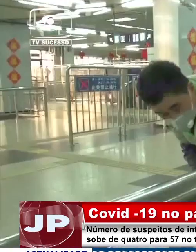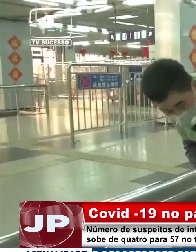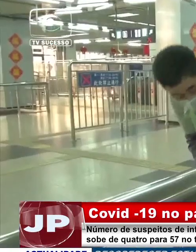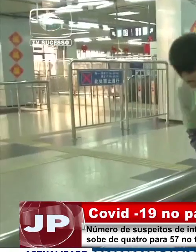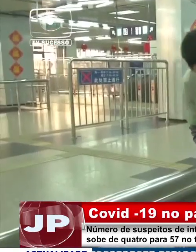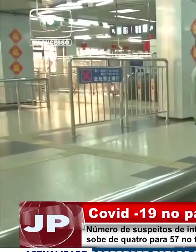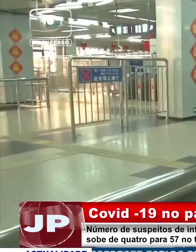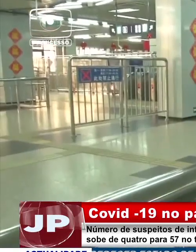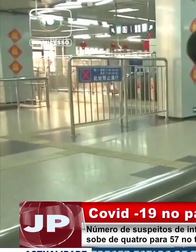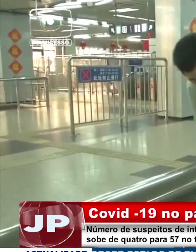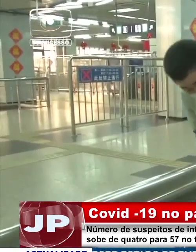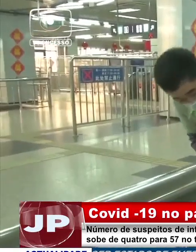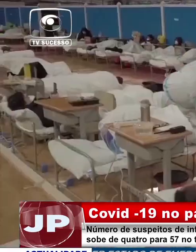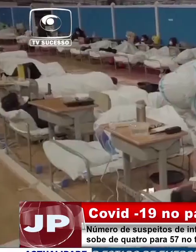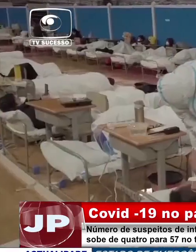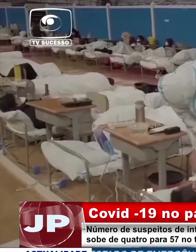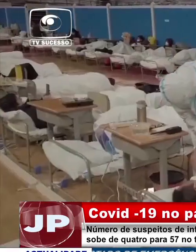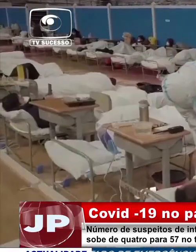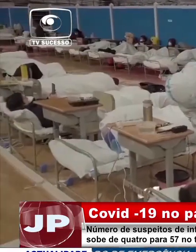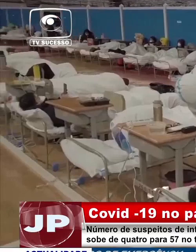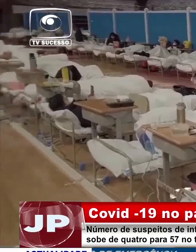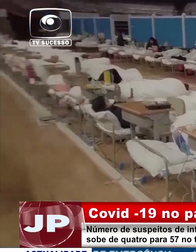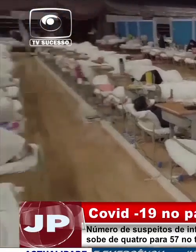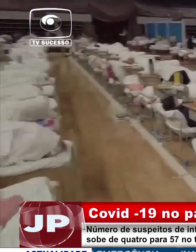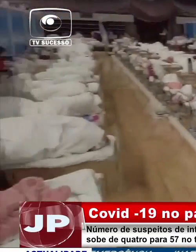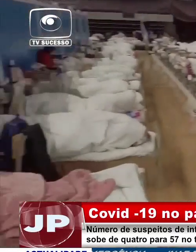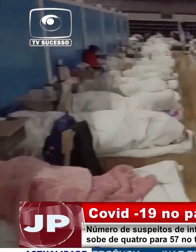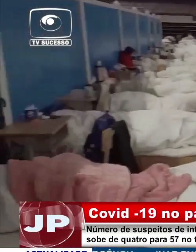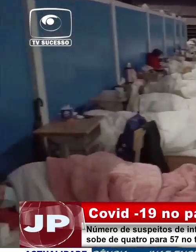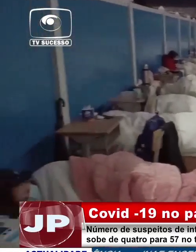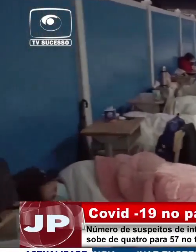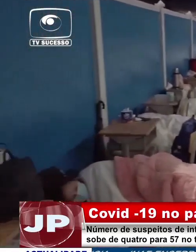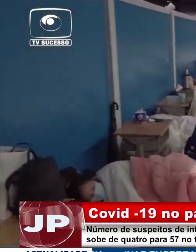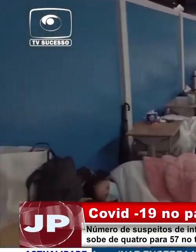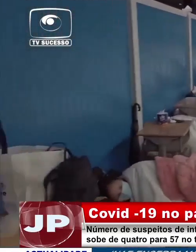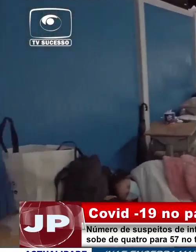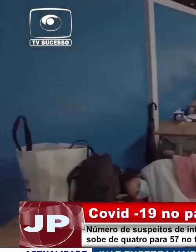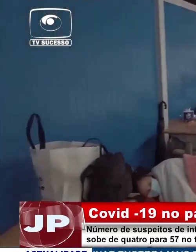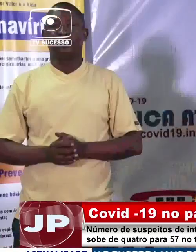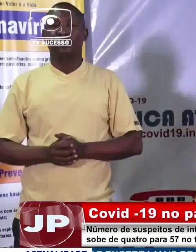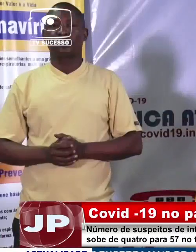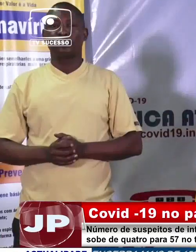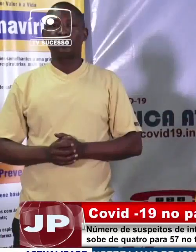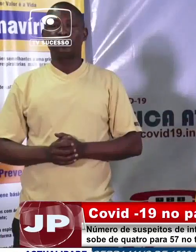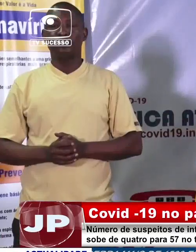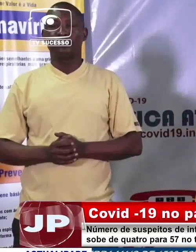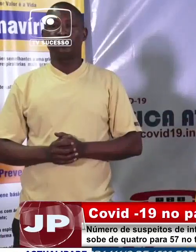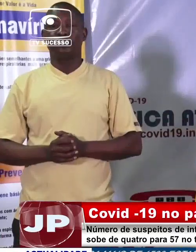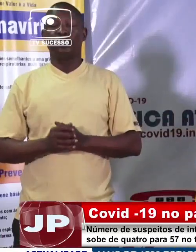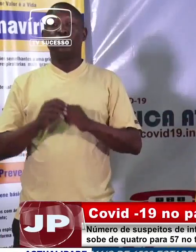57, assegurando que as autoridades continuam a monitorar a situação. Ao nível do